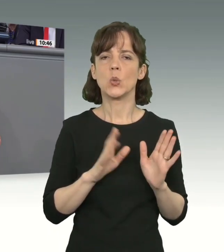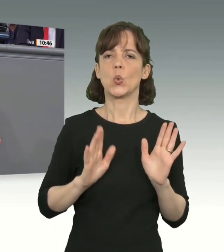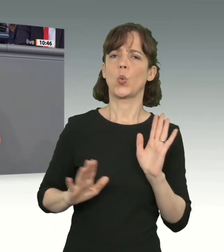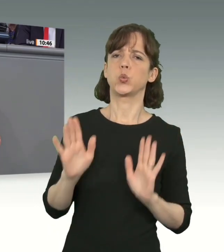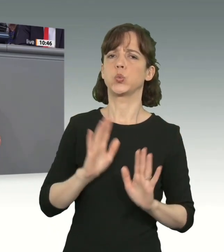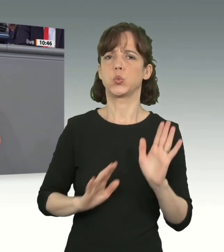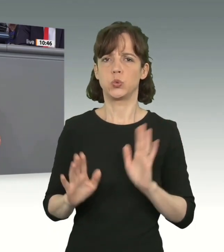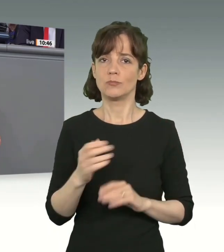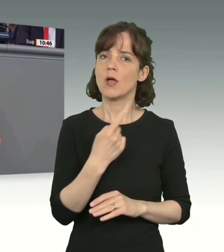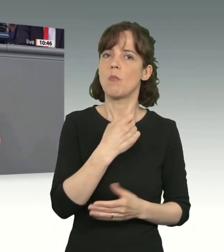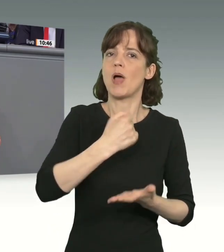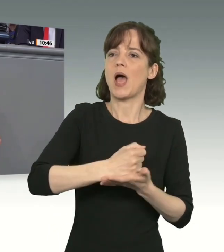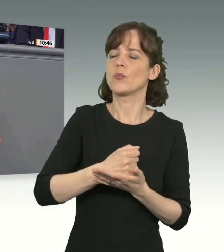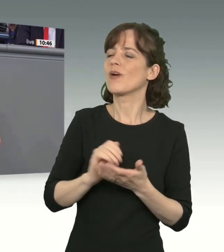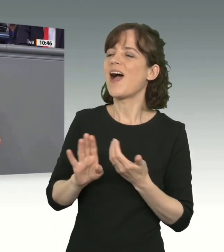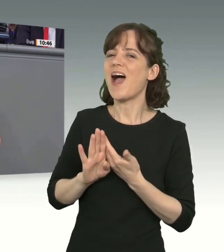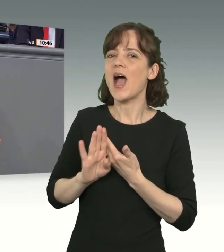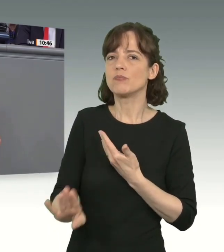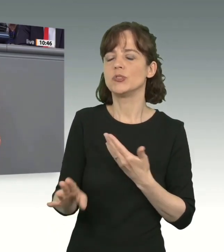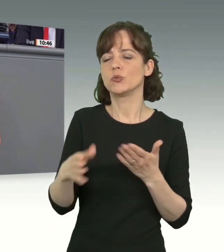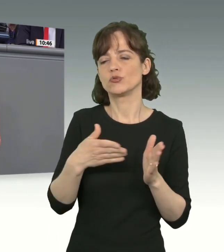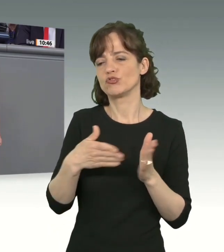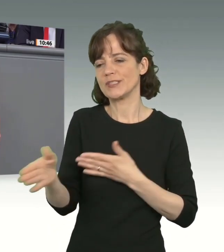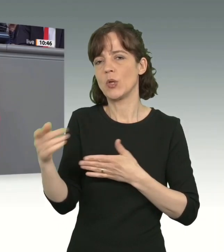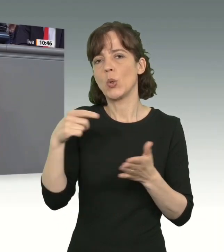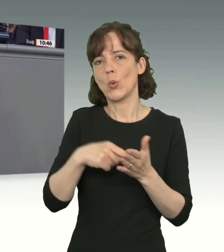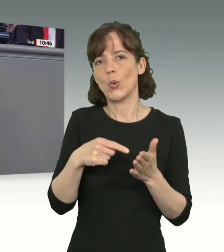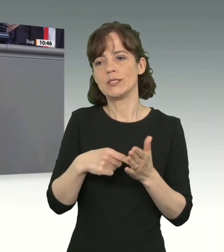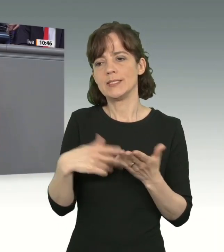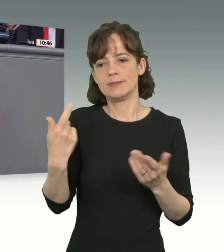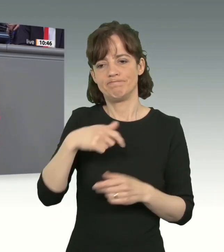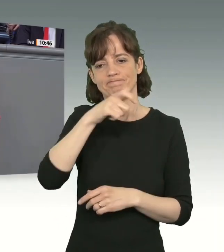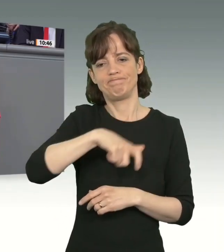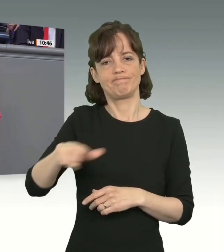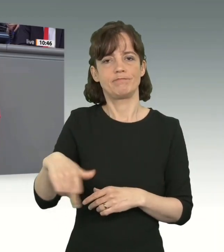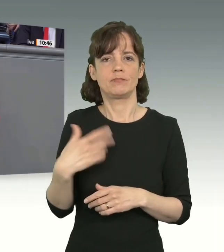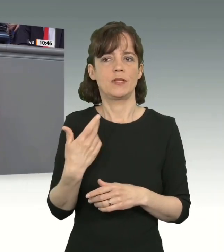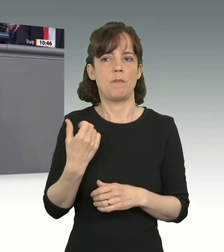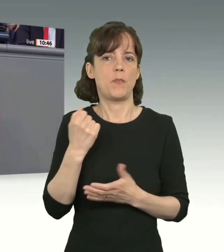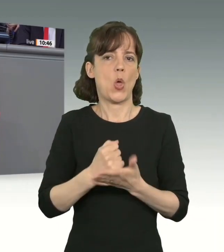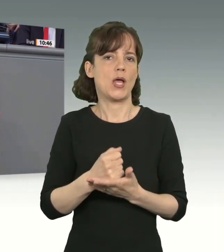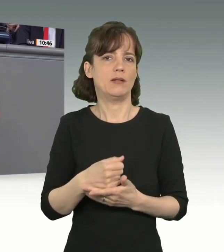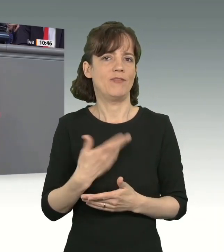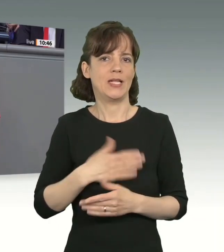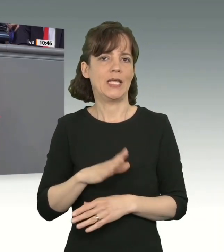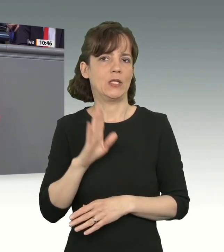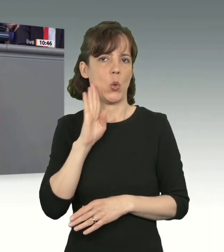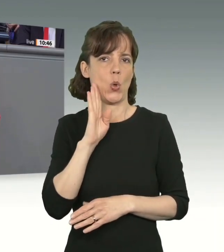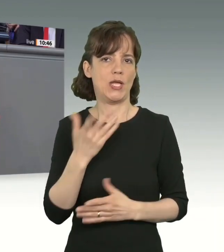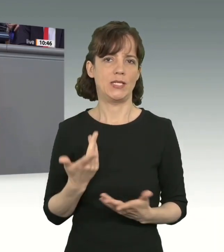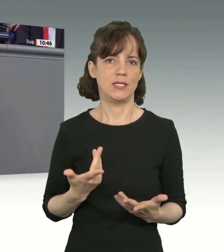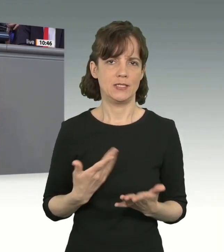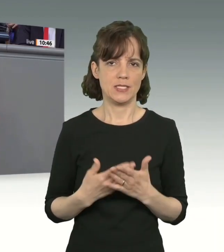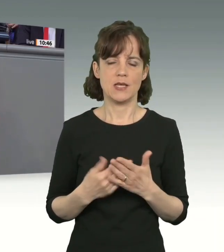behauptet, Abschiebung würden vor allem deshalb scheitern, weil die betreffenden sich den Behörden entziehen. Und deshalb will sie Menschen im Vorfeld